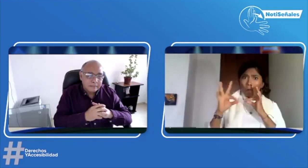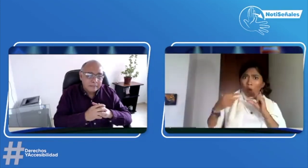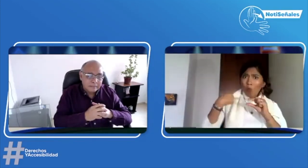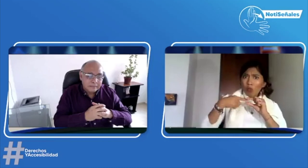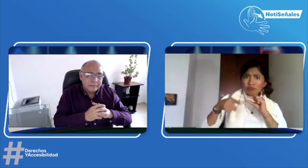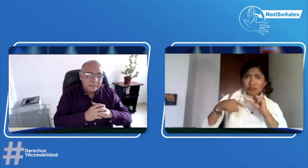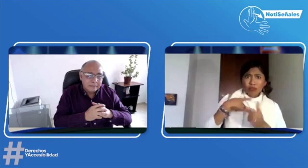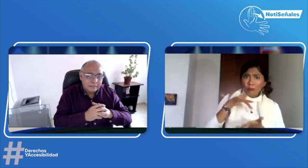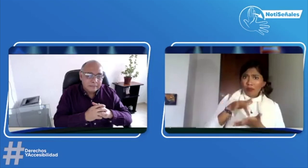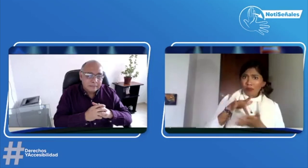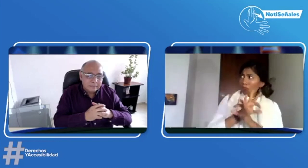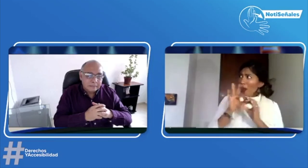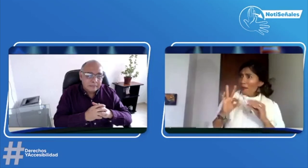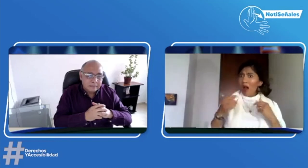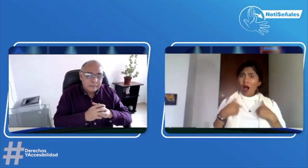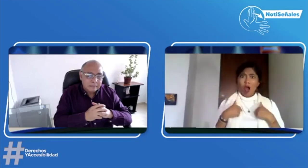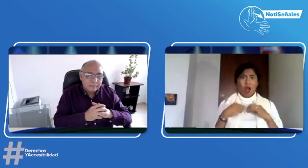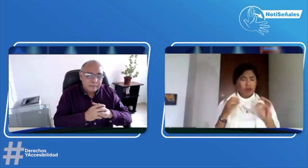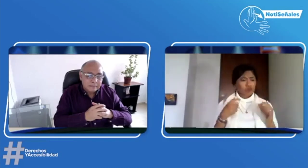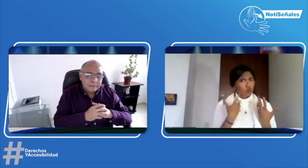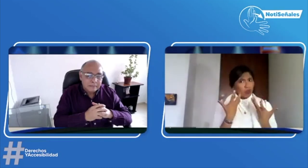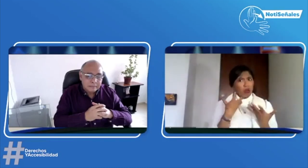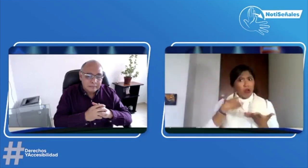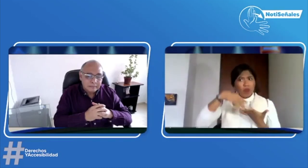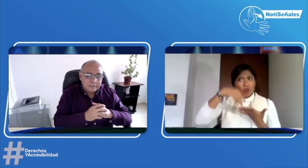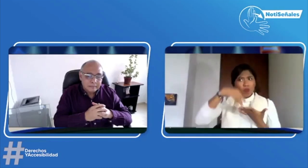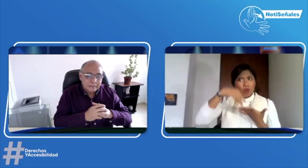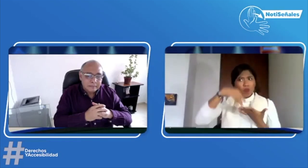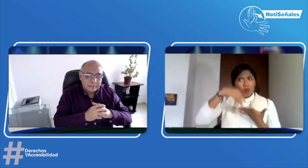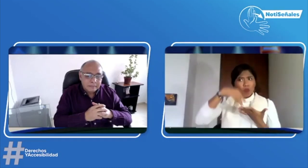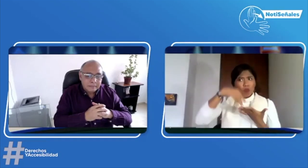Porque a dicen, pero es que a mí nunca me han notificado, yo no soy jurado de votación.